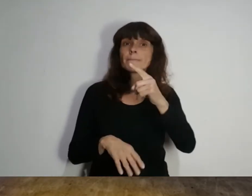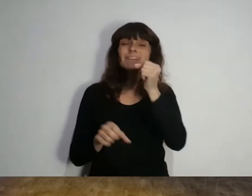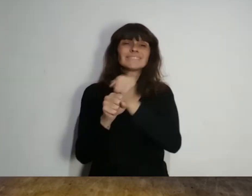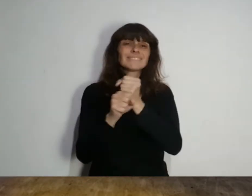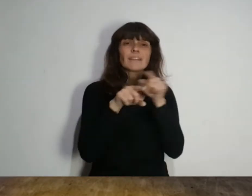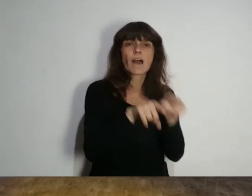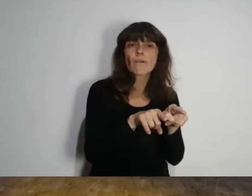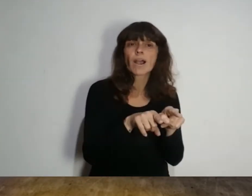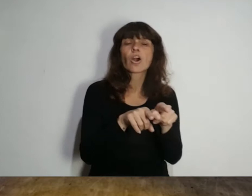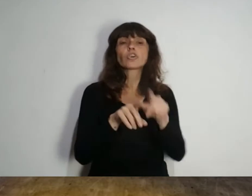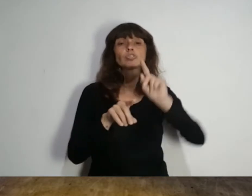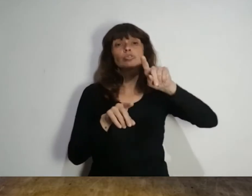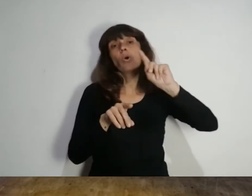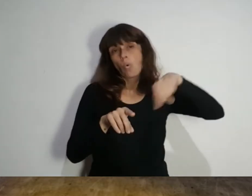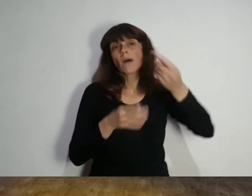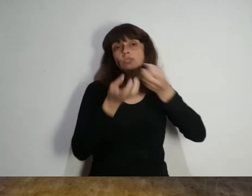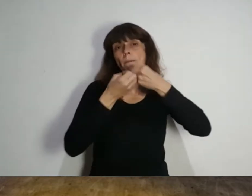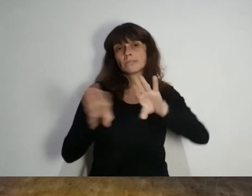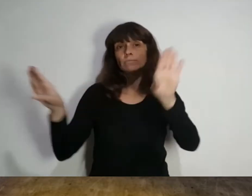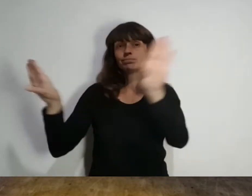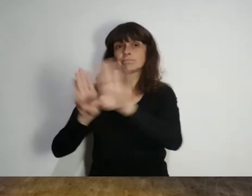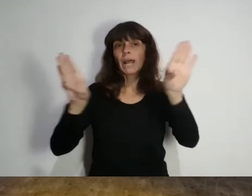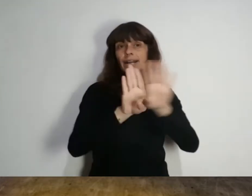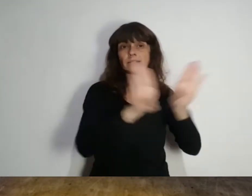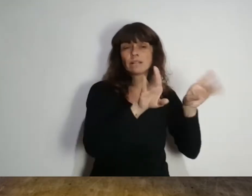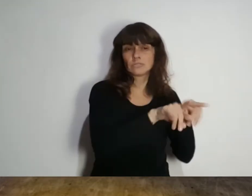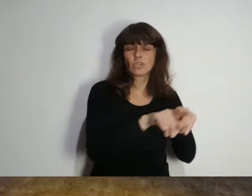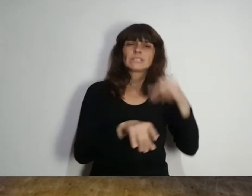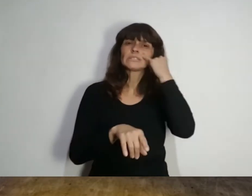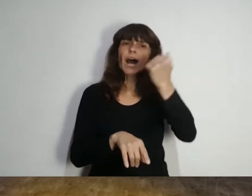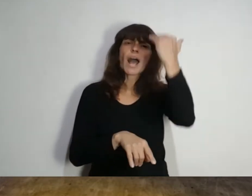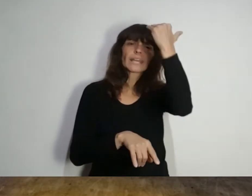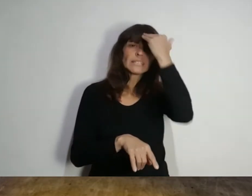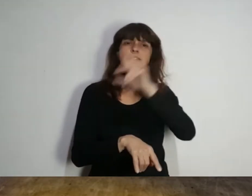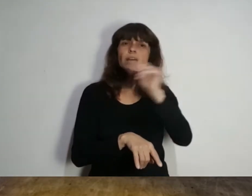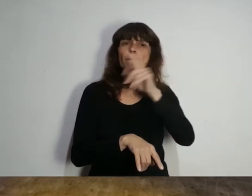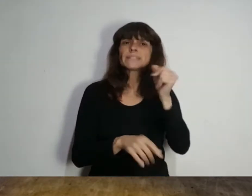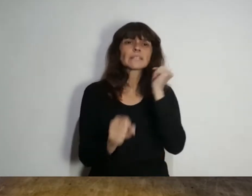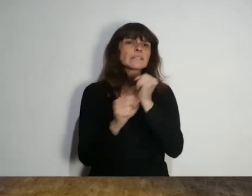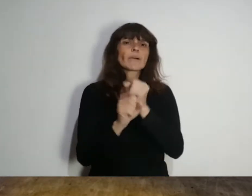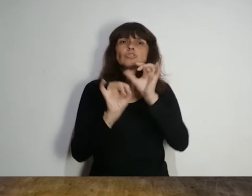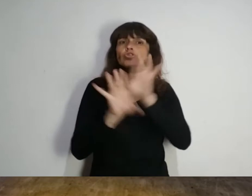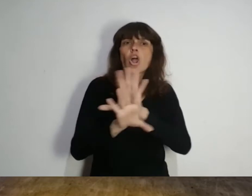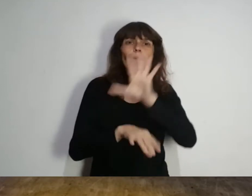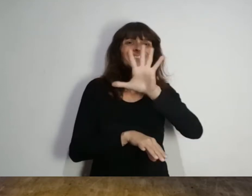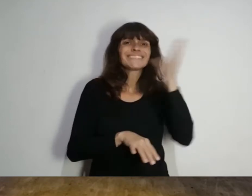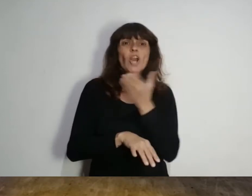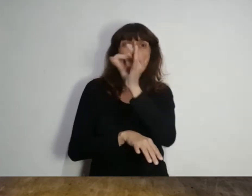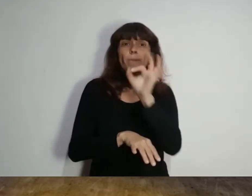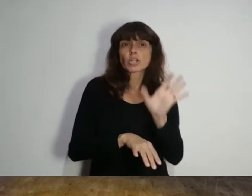.000 puestos de trabajo desde el inicio de las restricciones. Hace 15 meses que están trabajando al 5% de